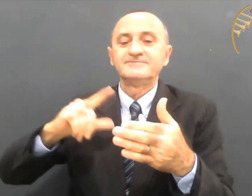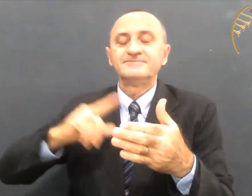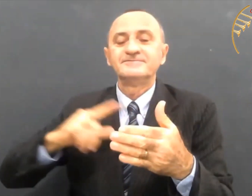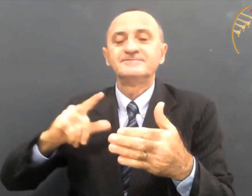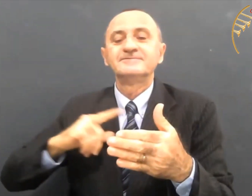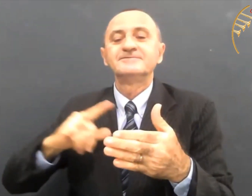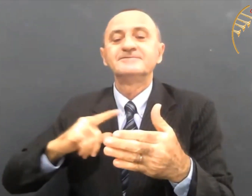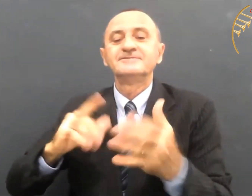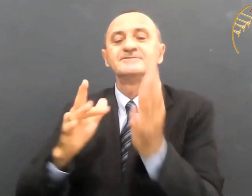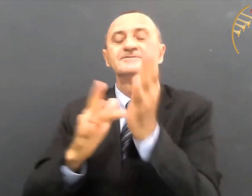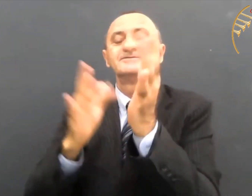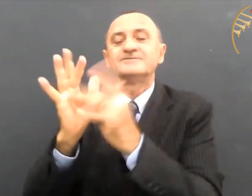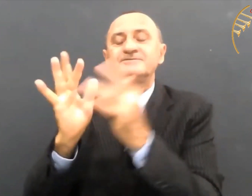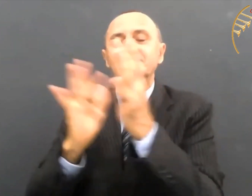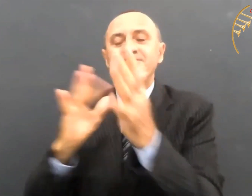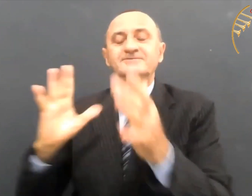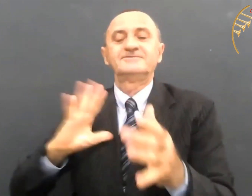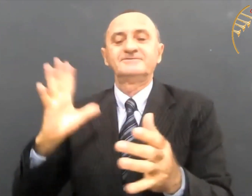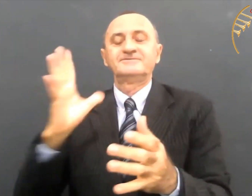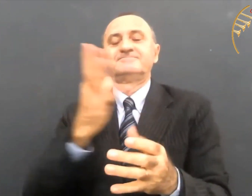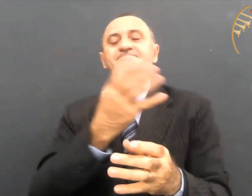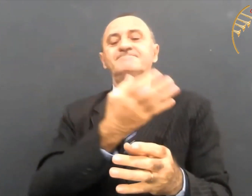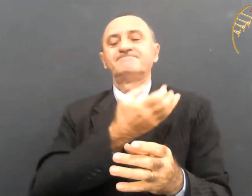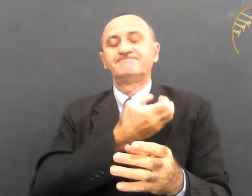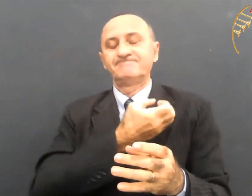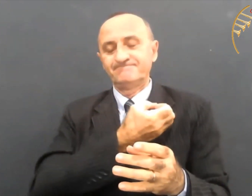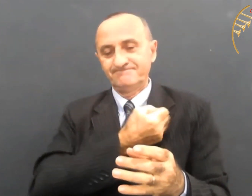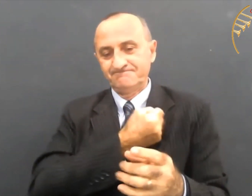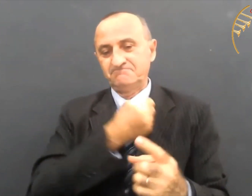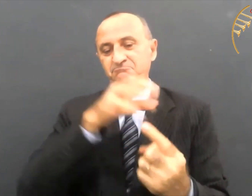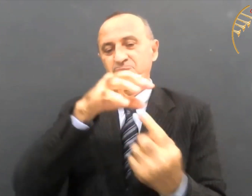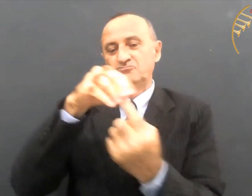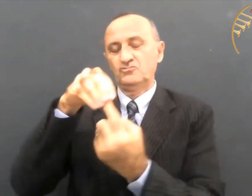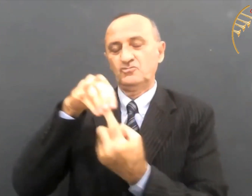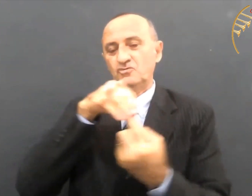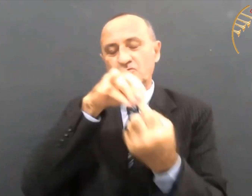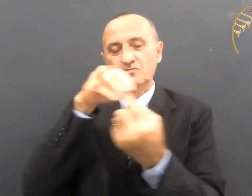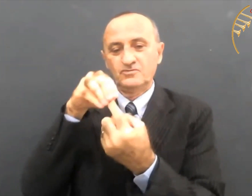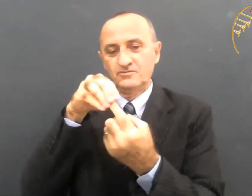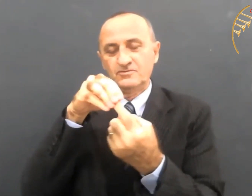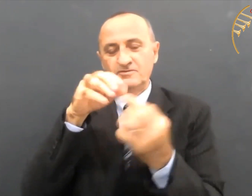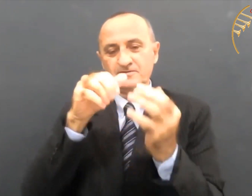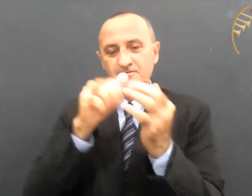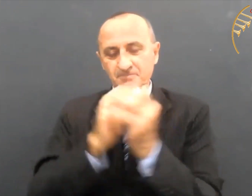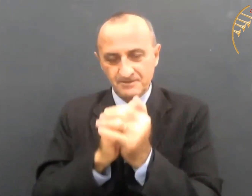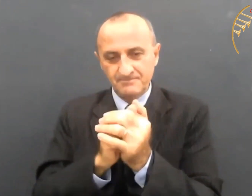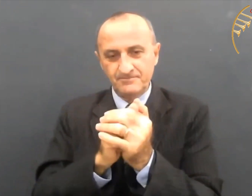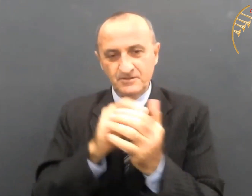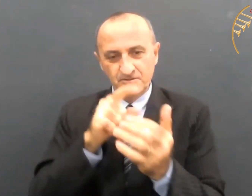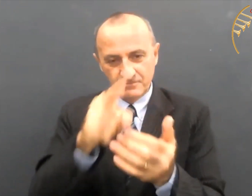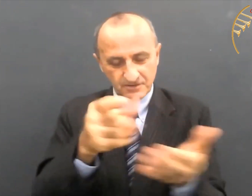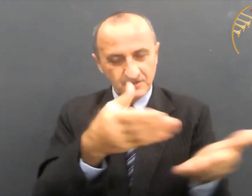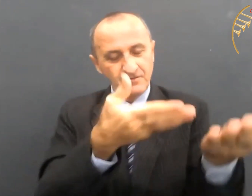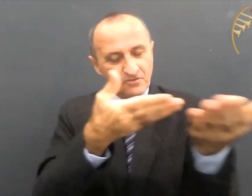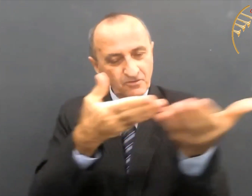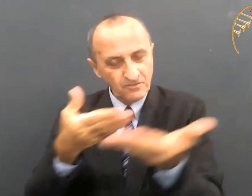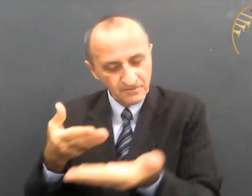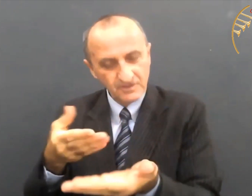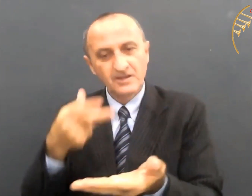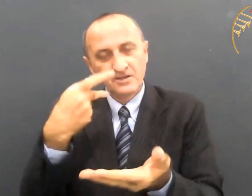ter o entendimento de Jesus Cristo como o único Salvador. Amém? Então, você é